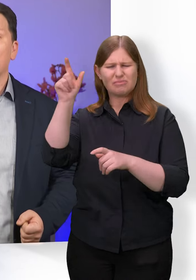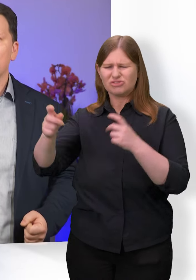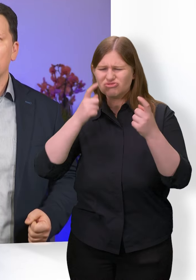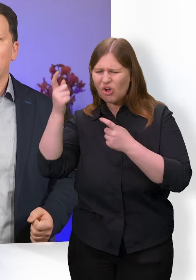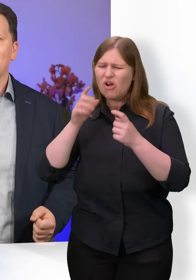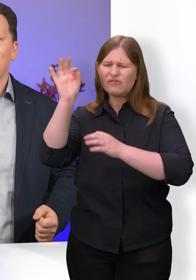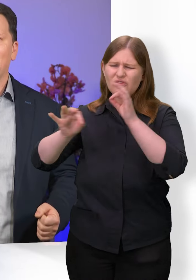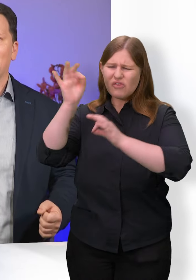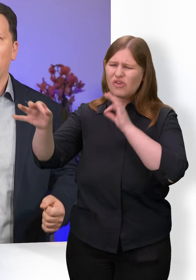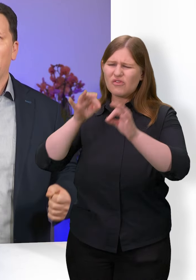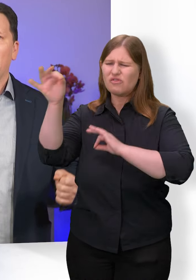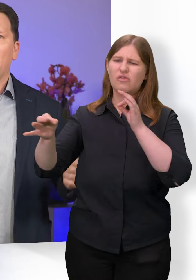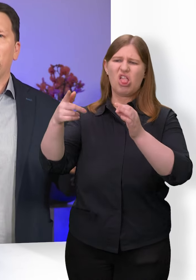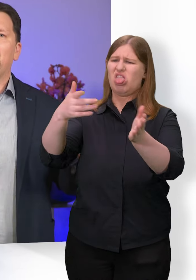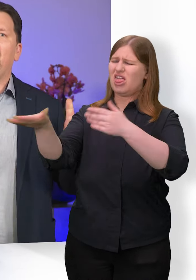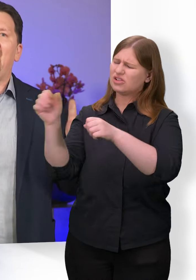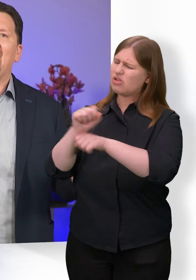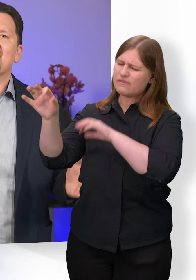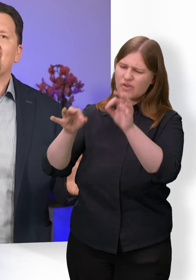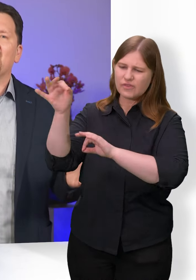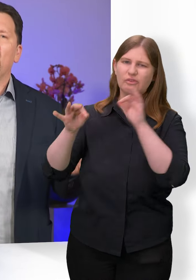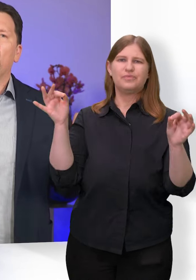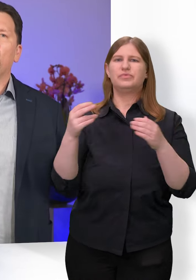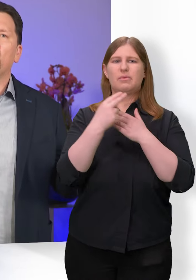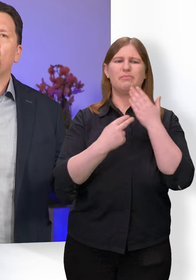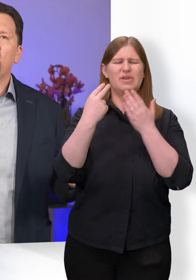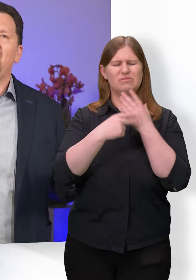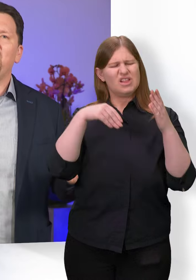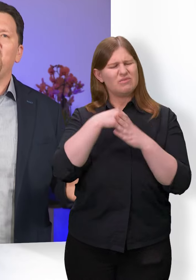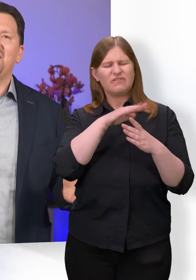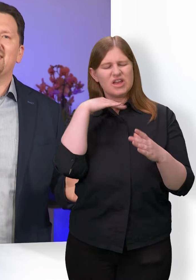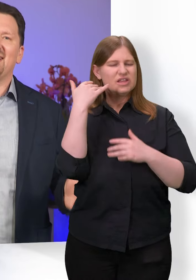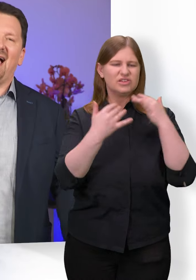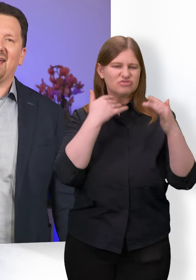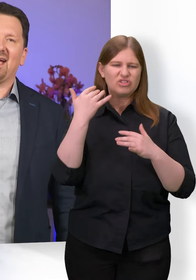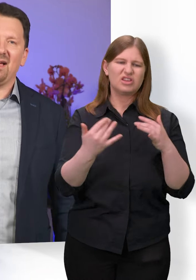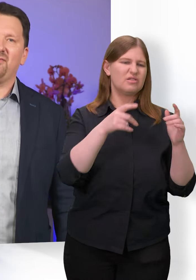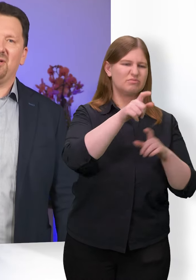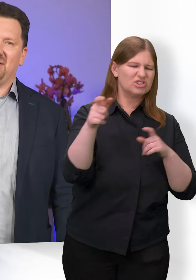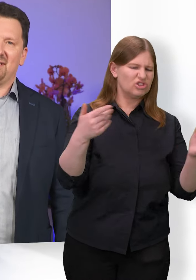Unzulänglichkeiten und dem barmherzigen und unermüdlichen Eingreifen Gottes.